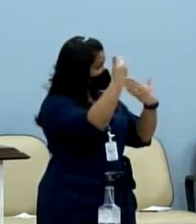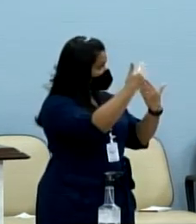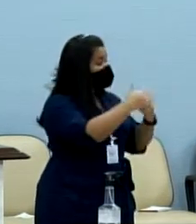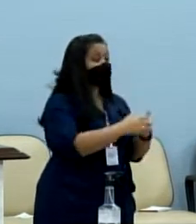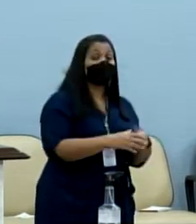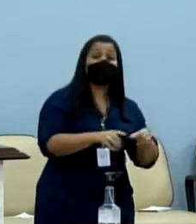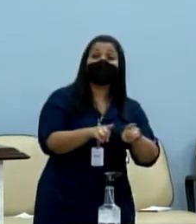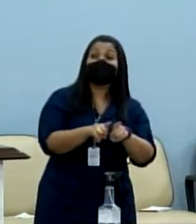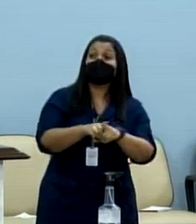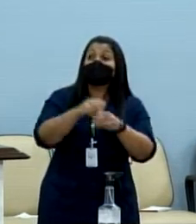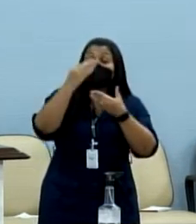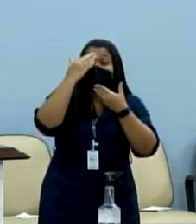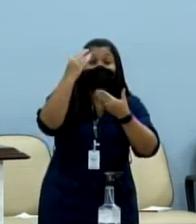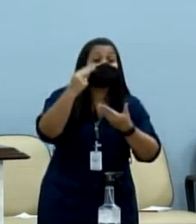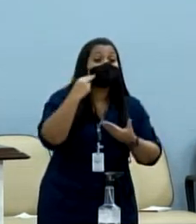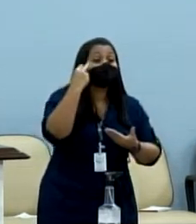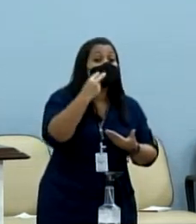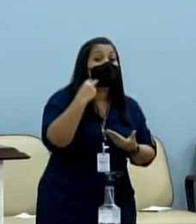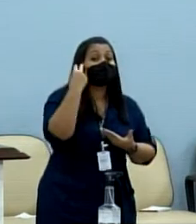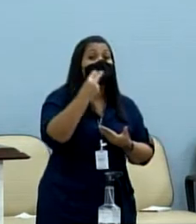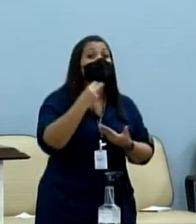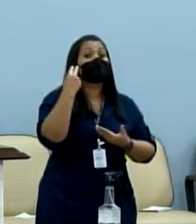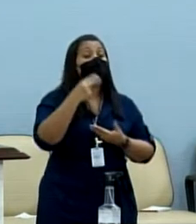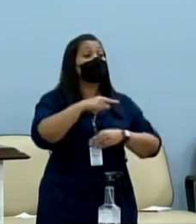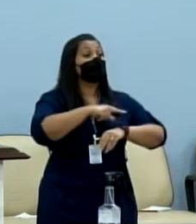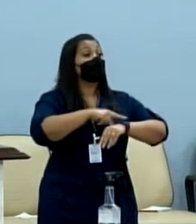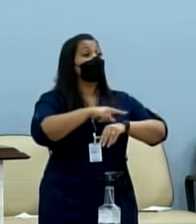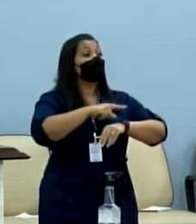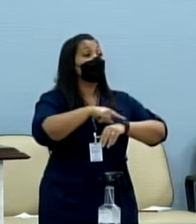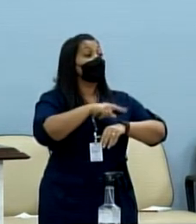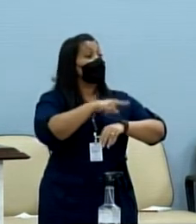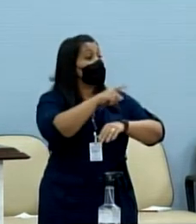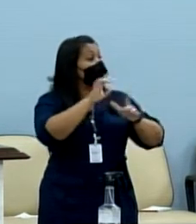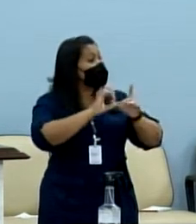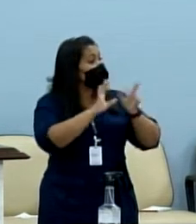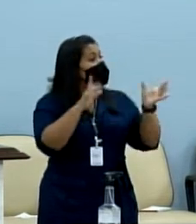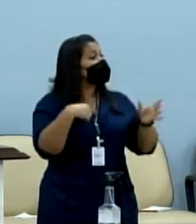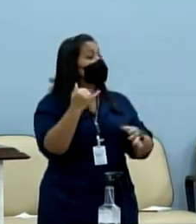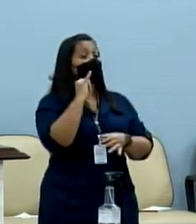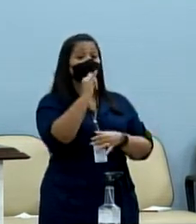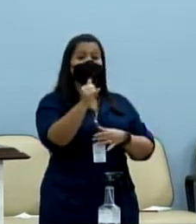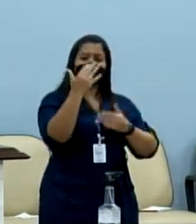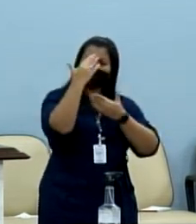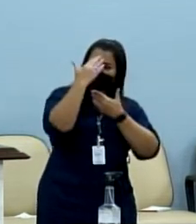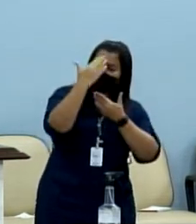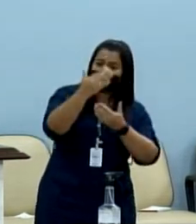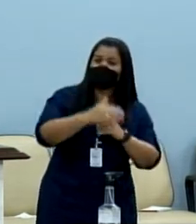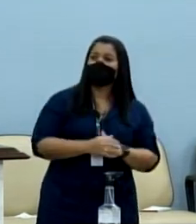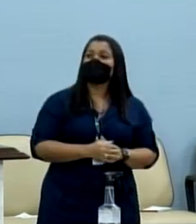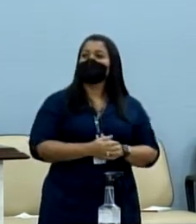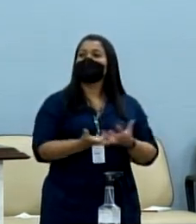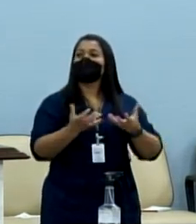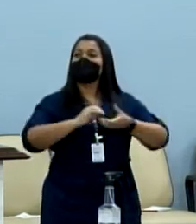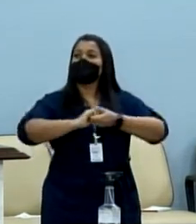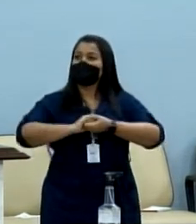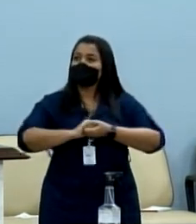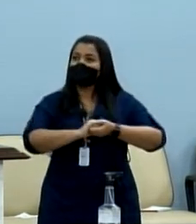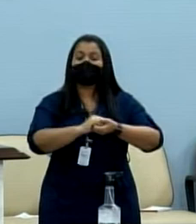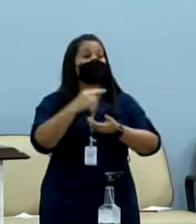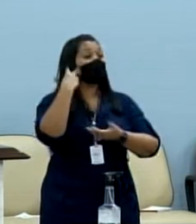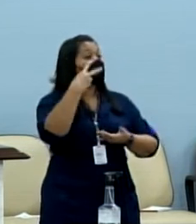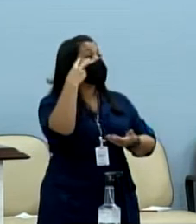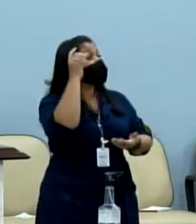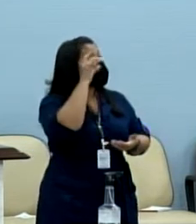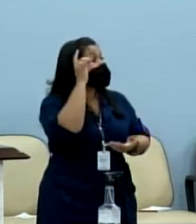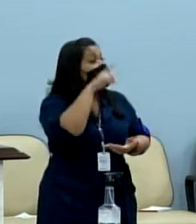Gostaria de agradecer aos vereadores que abriram mão do seu tempo para podermos utilizar o tempo, muito obrigado. Gostaria de cumprimentar também o vereador Bruno